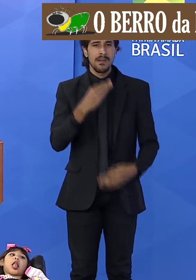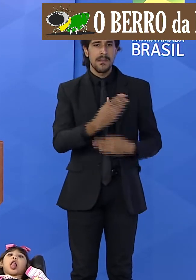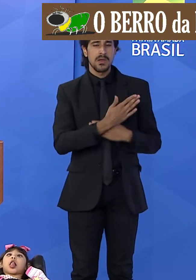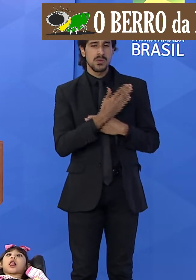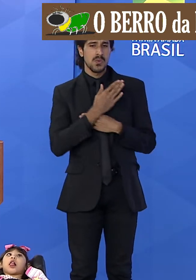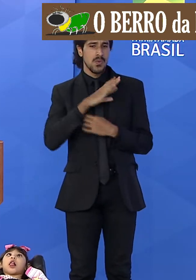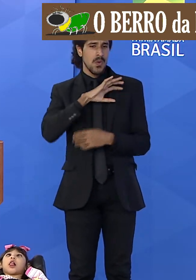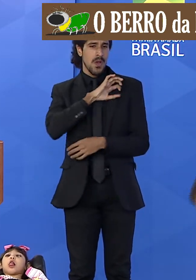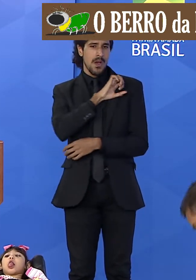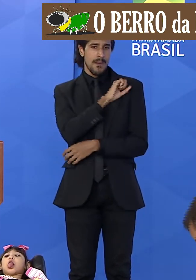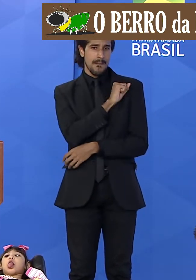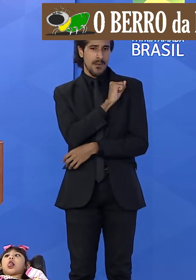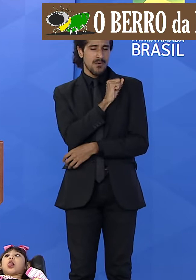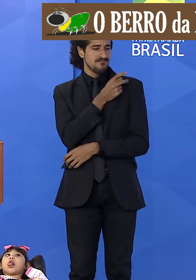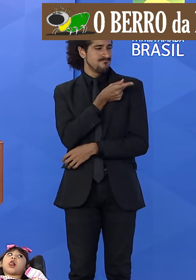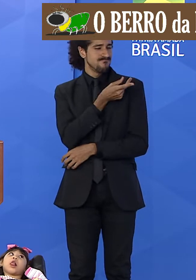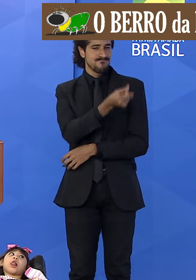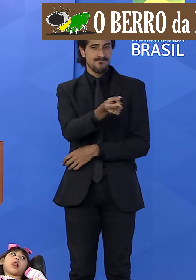transmitem todos os dias